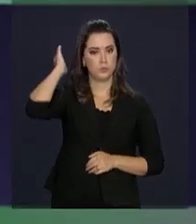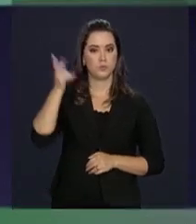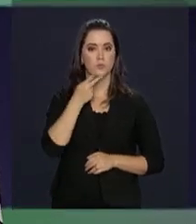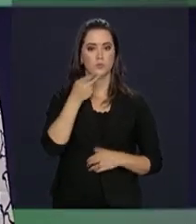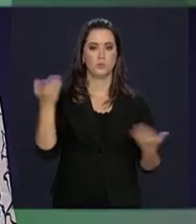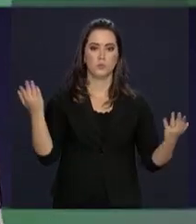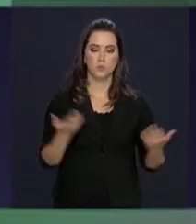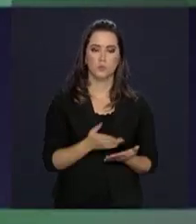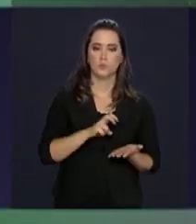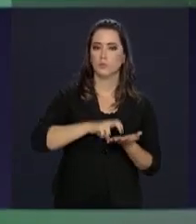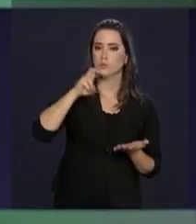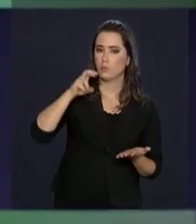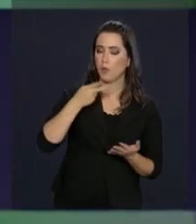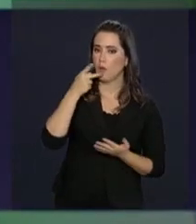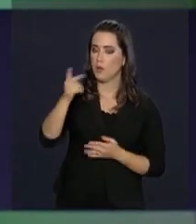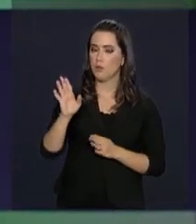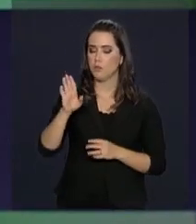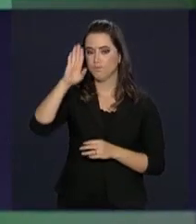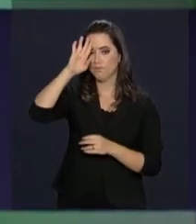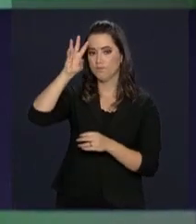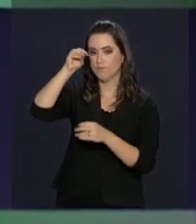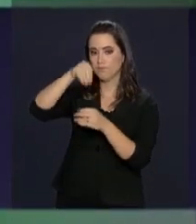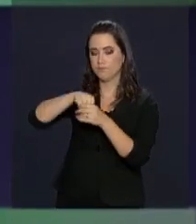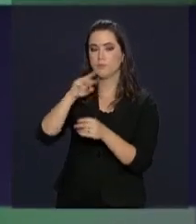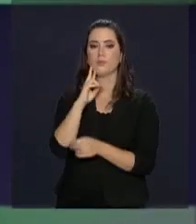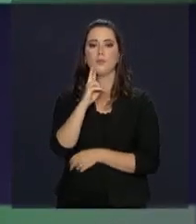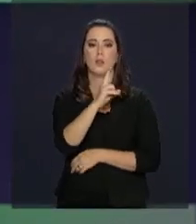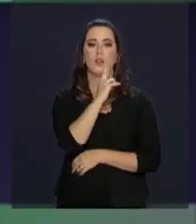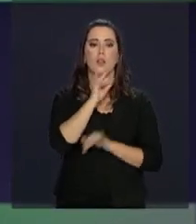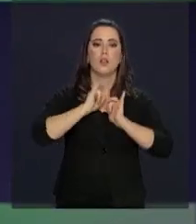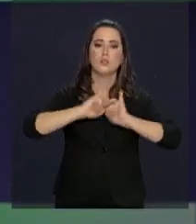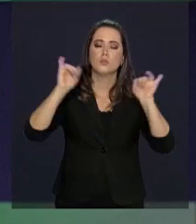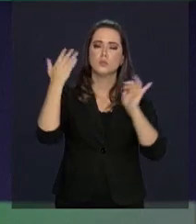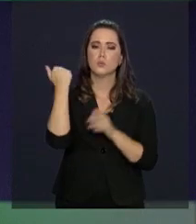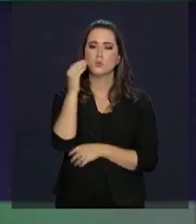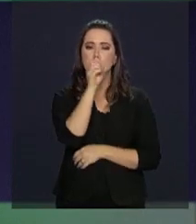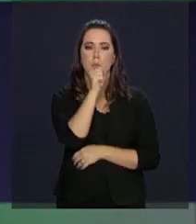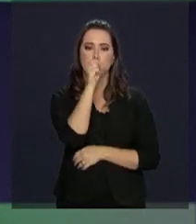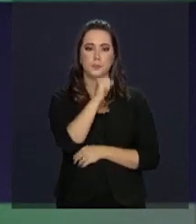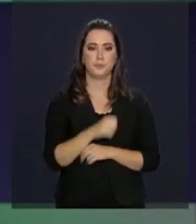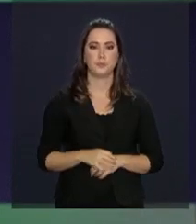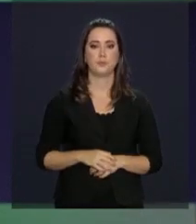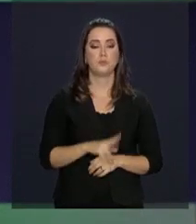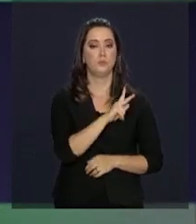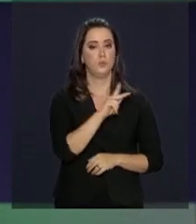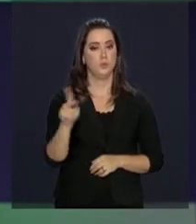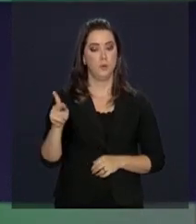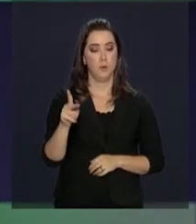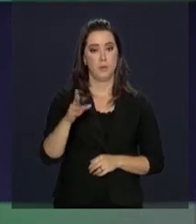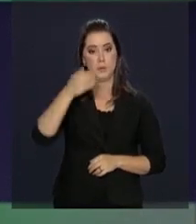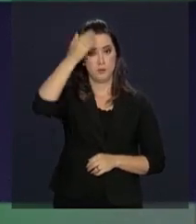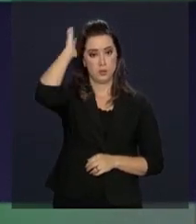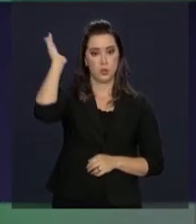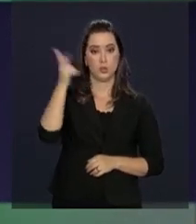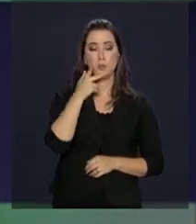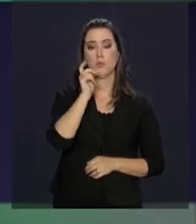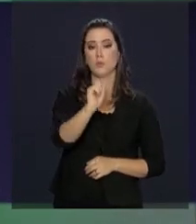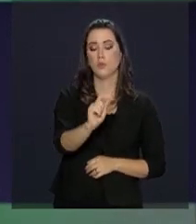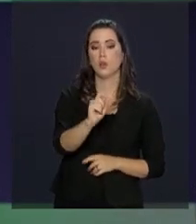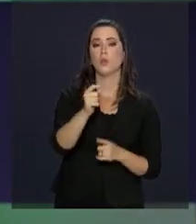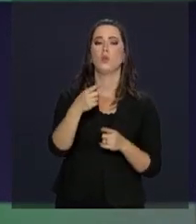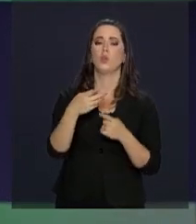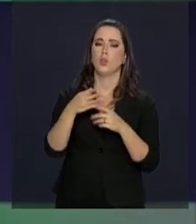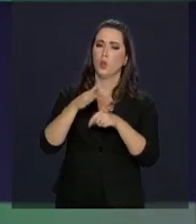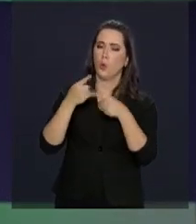Temer falou hoje de manhã sobre a intervenção de Roraima anunciada no último sábado. Segundo o presidente, a medida foi